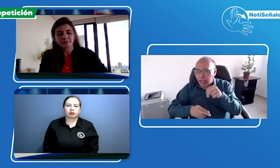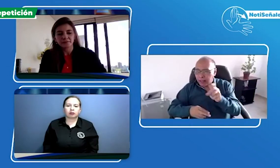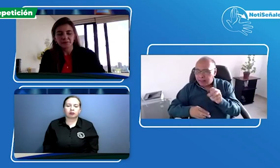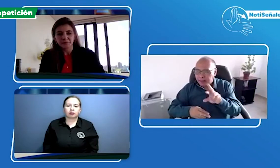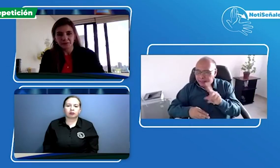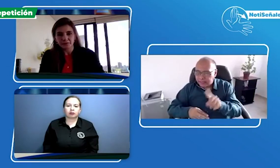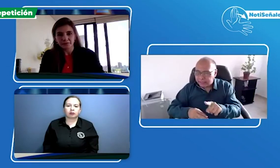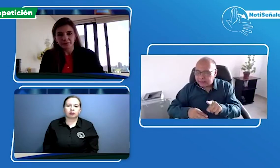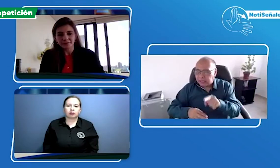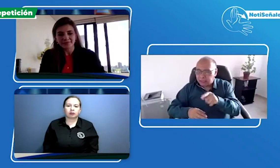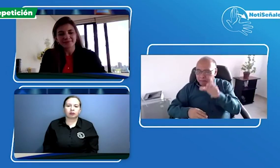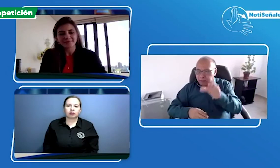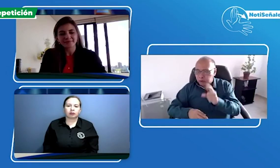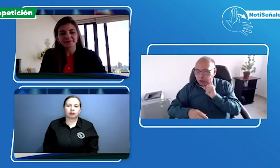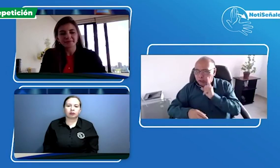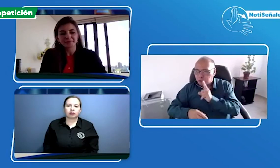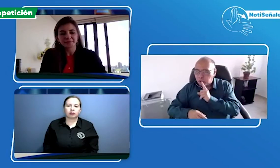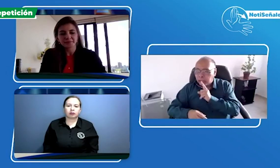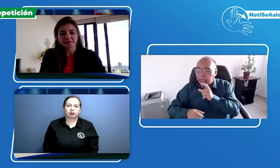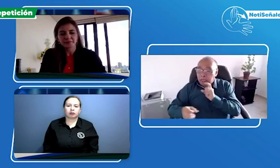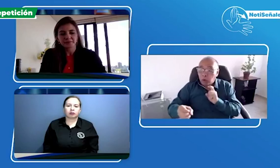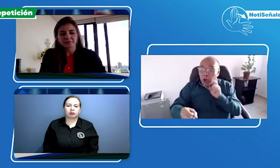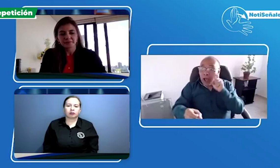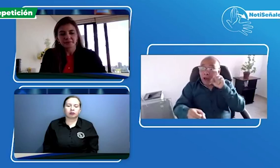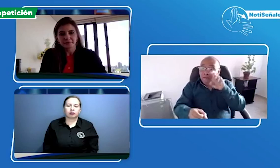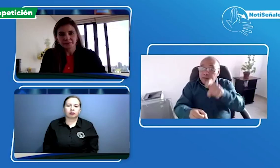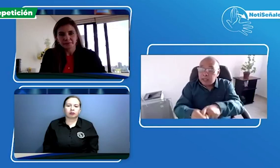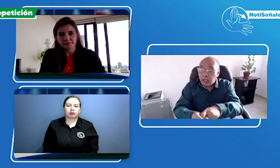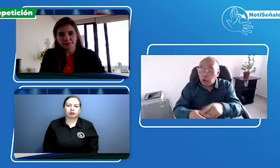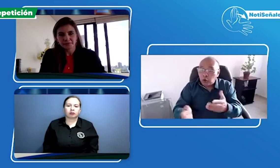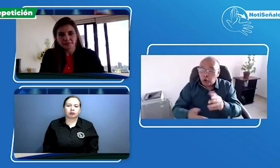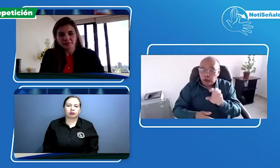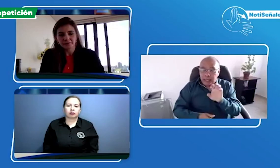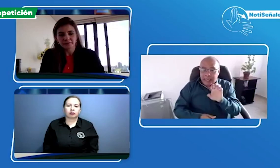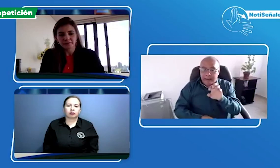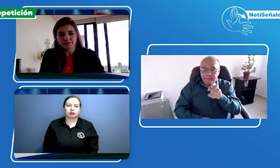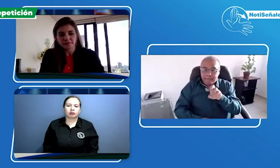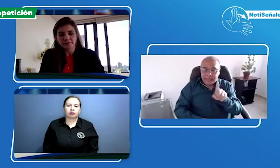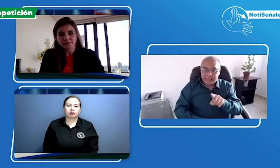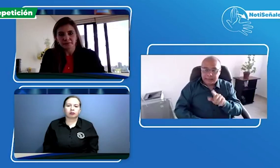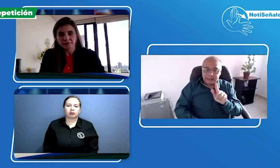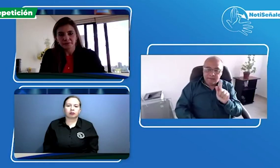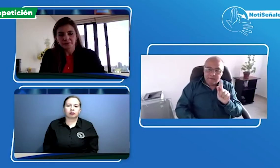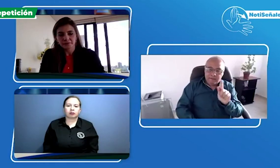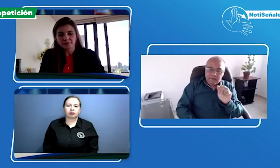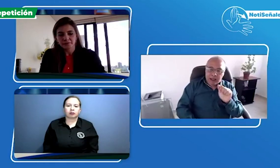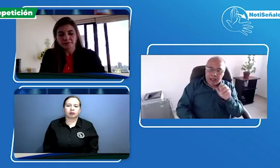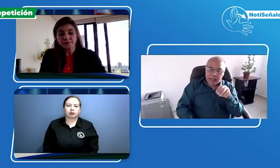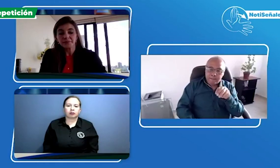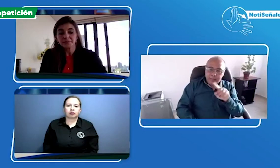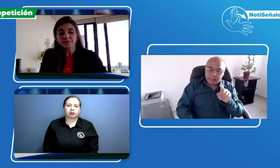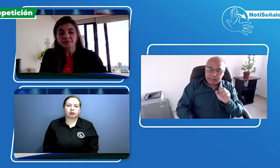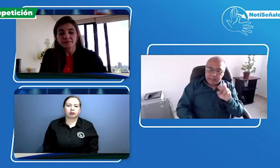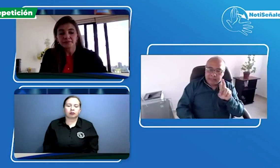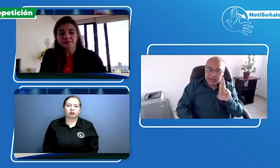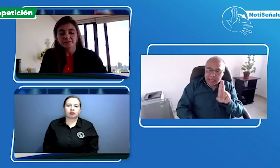verónica mi nombre es andrés mauricio soy una persona sorda y estoy afiliado a la EPS